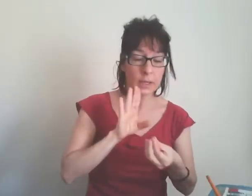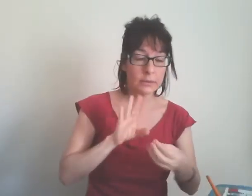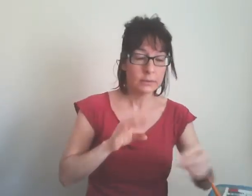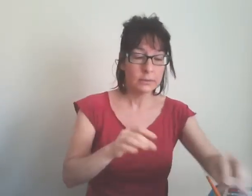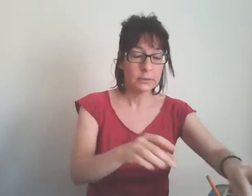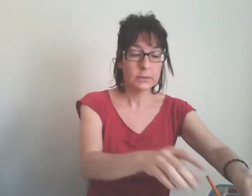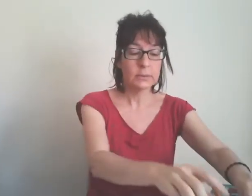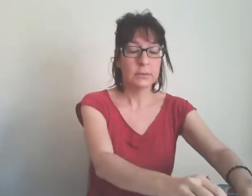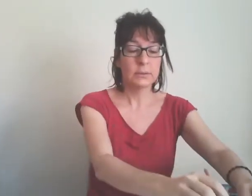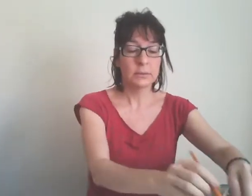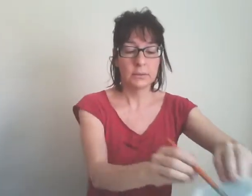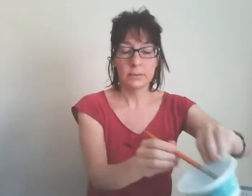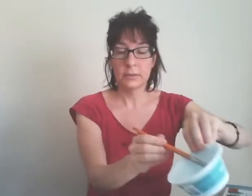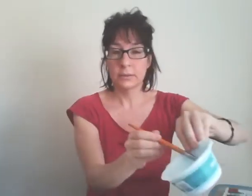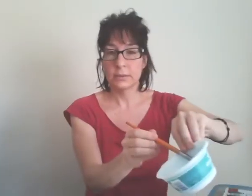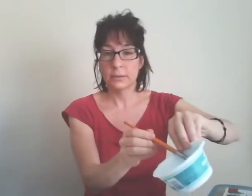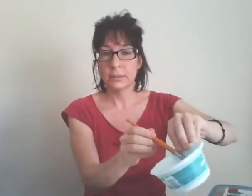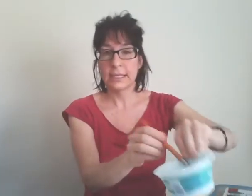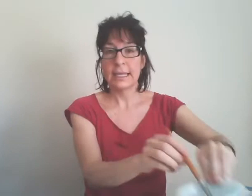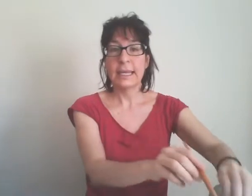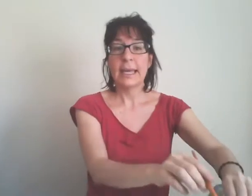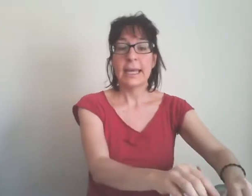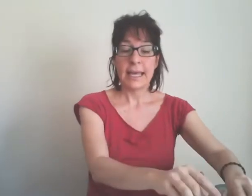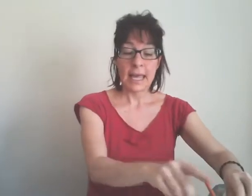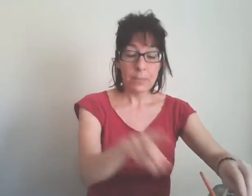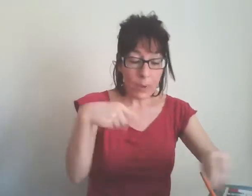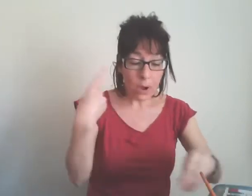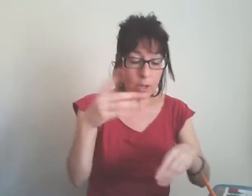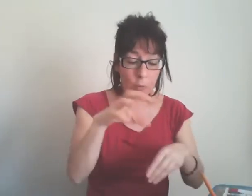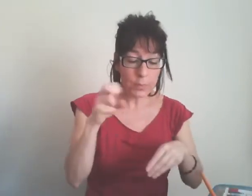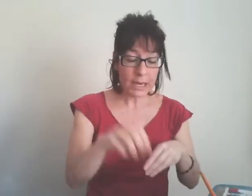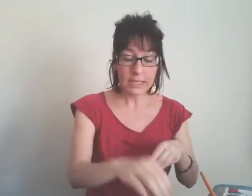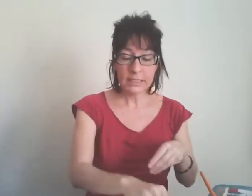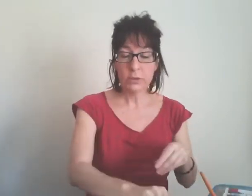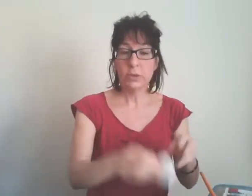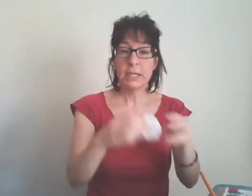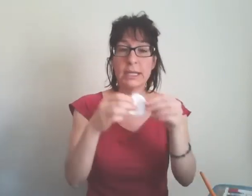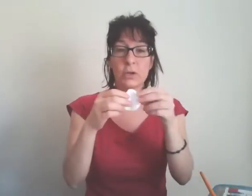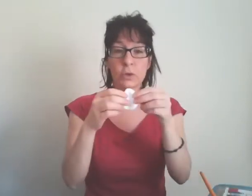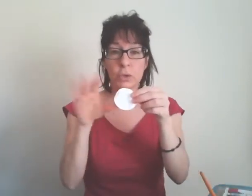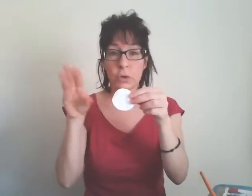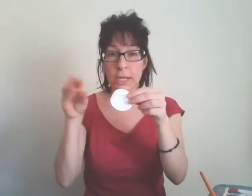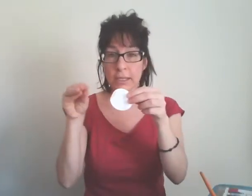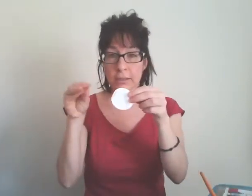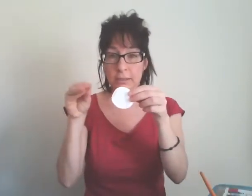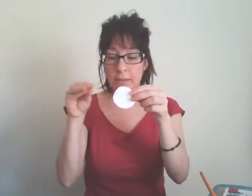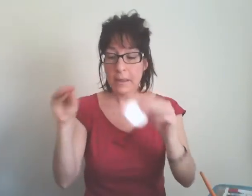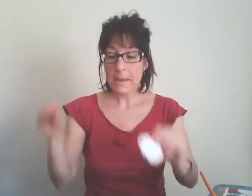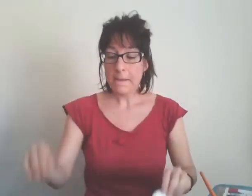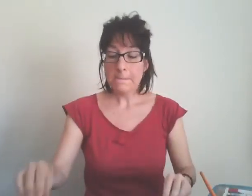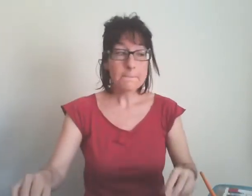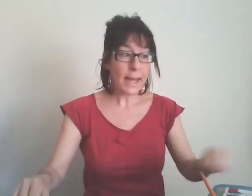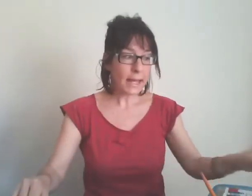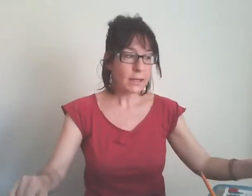e poi ho preso il cotone per